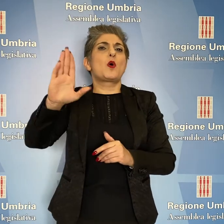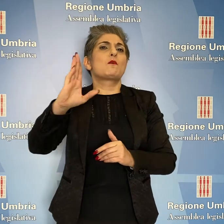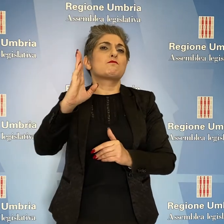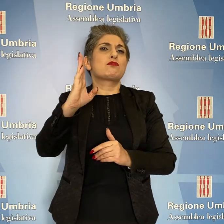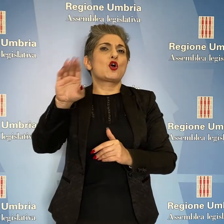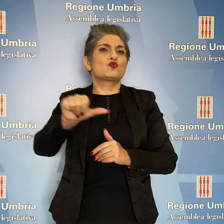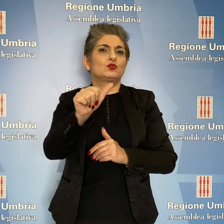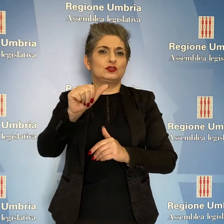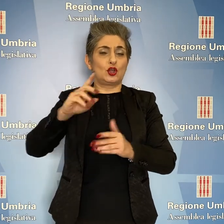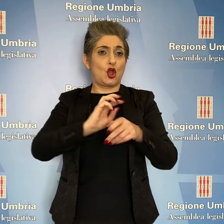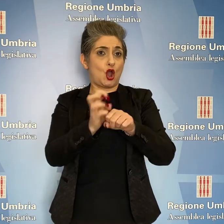vaccinazione.